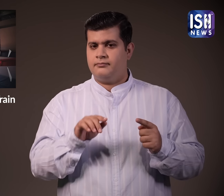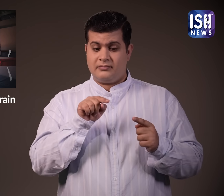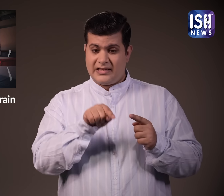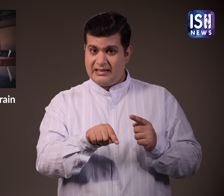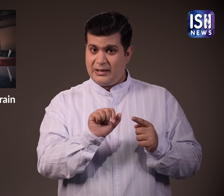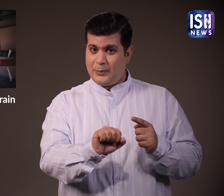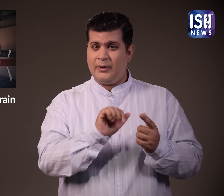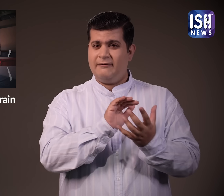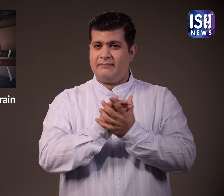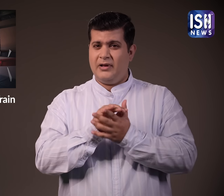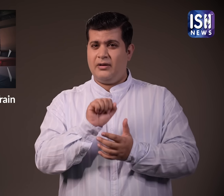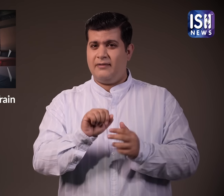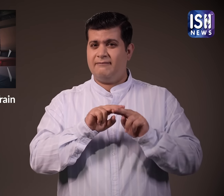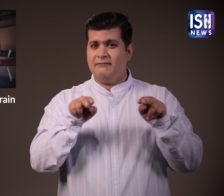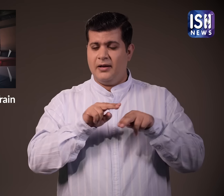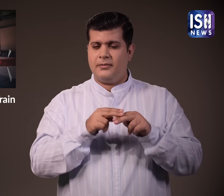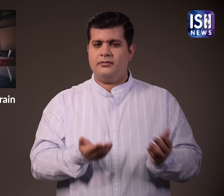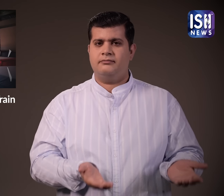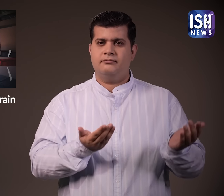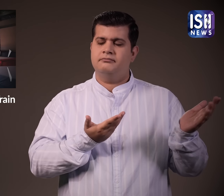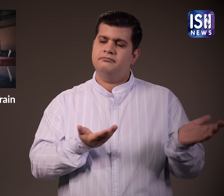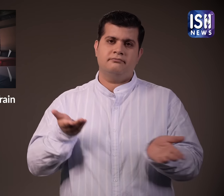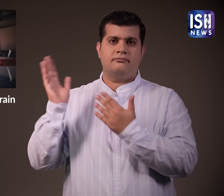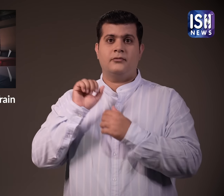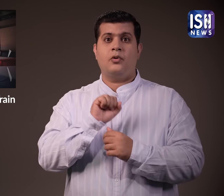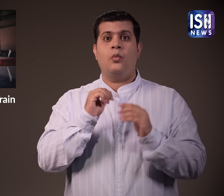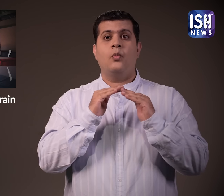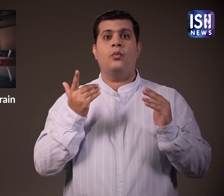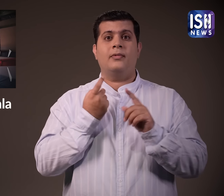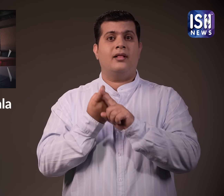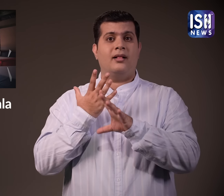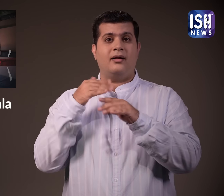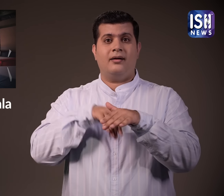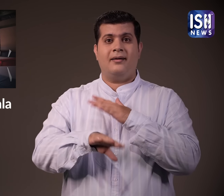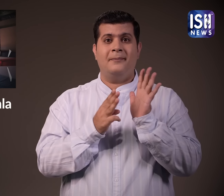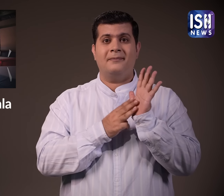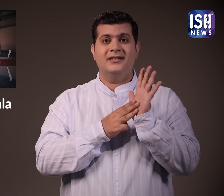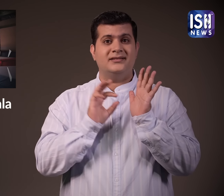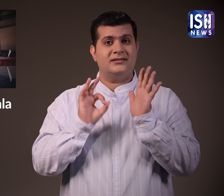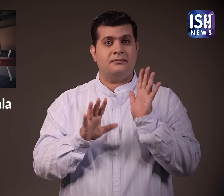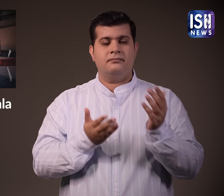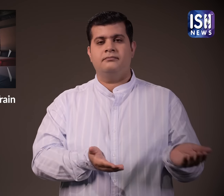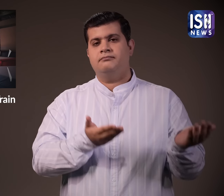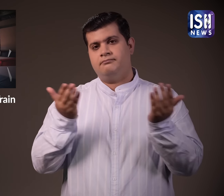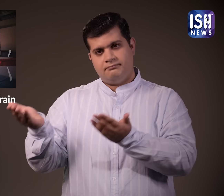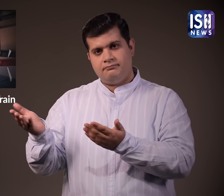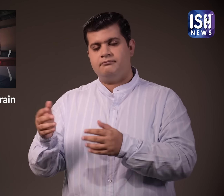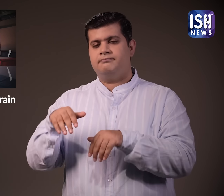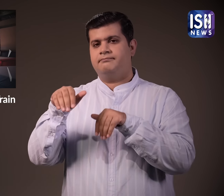उनके दोस्त और परिवार उनके शफ को उनके ग्रुआ नगर मारंचेवी केरल वापस ले गए और 26